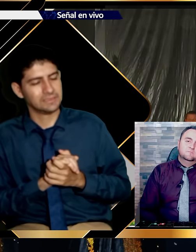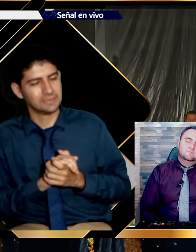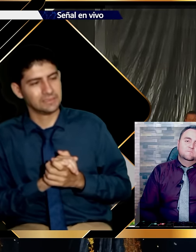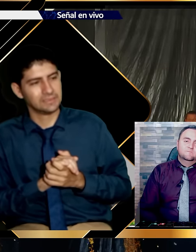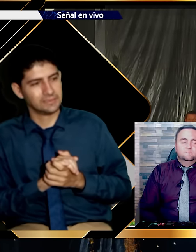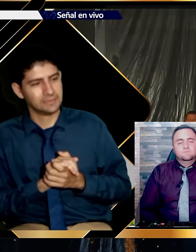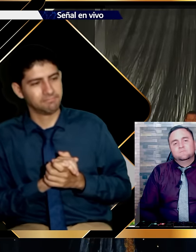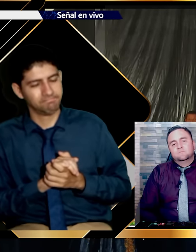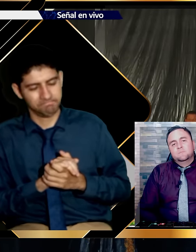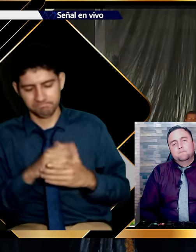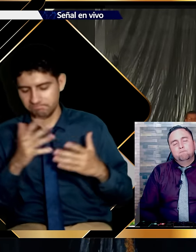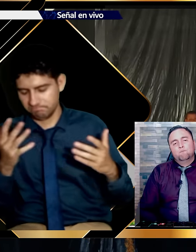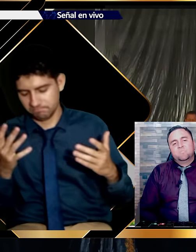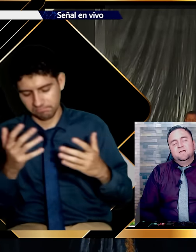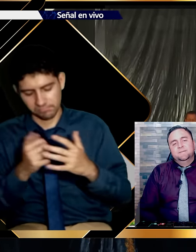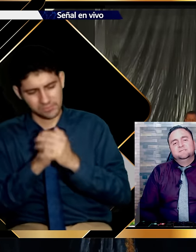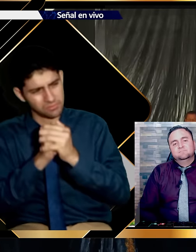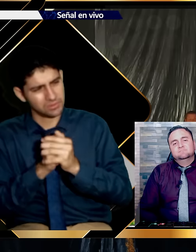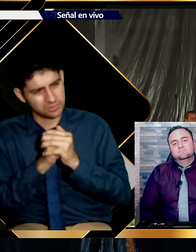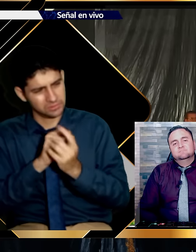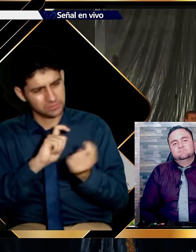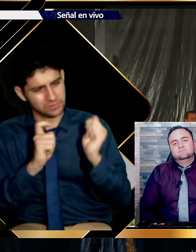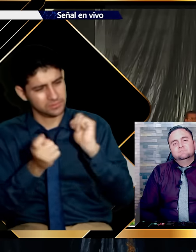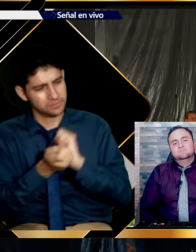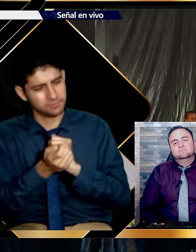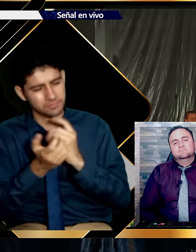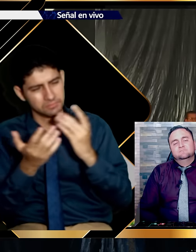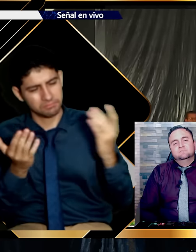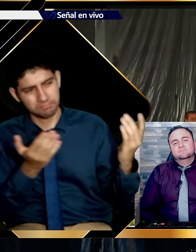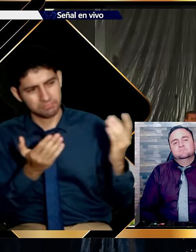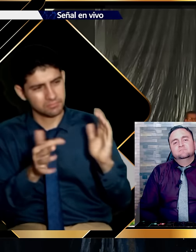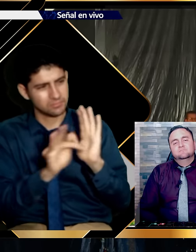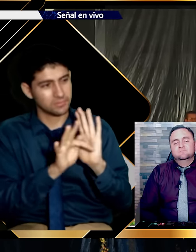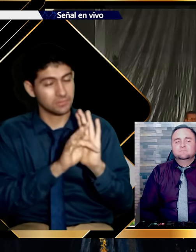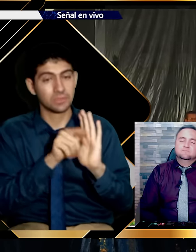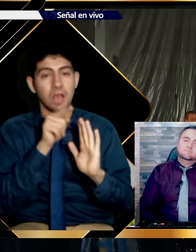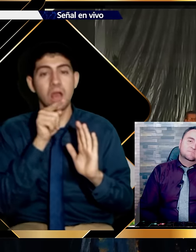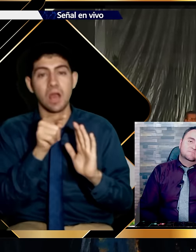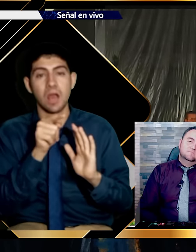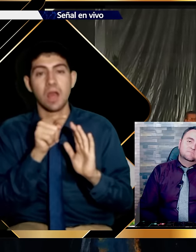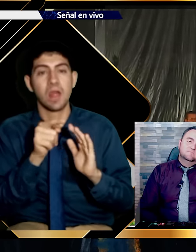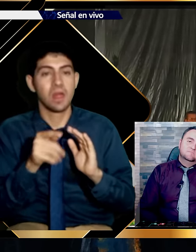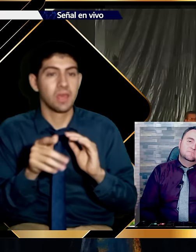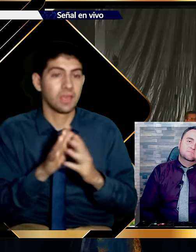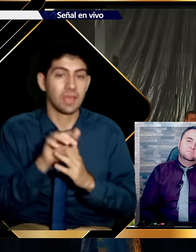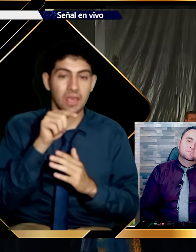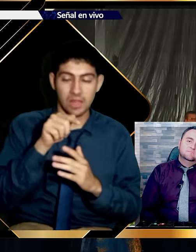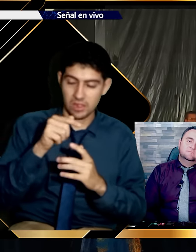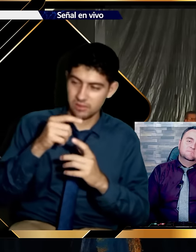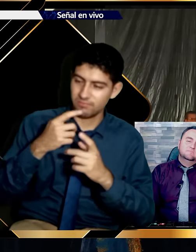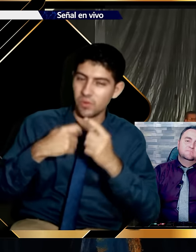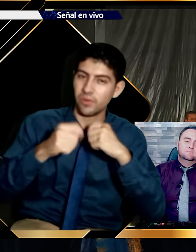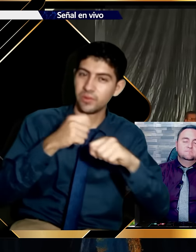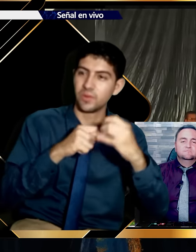Amigo. Pronto en lugar de la oración. Se convirtió en testigo silencioso. la traición más